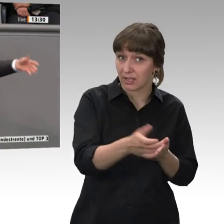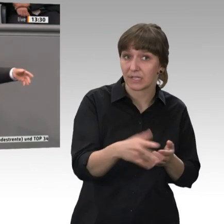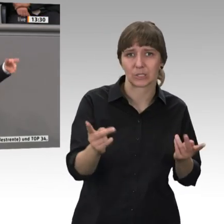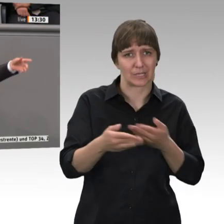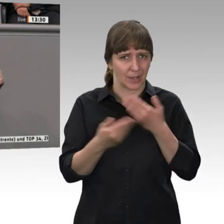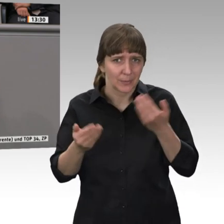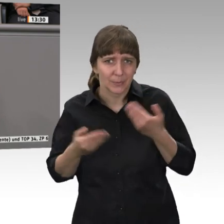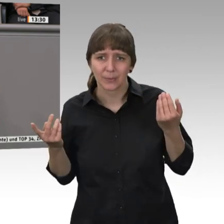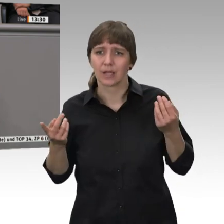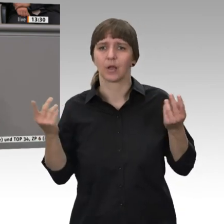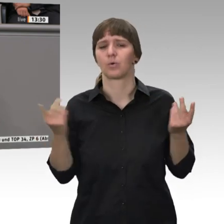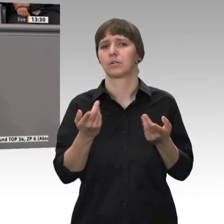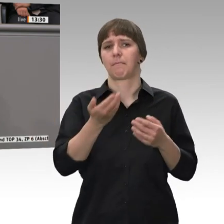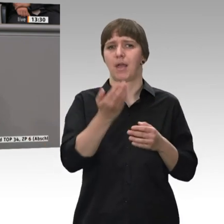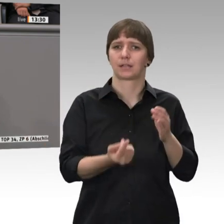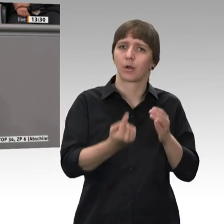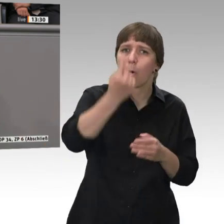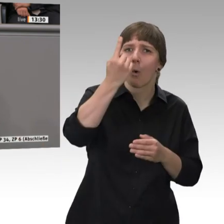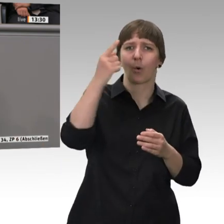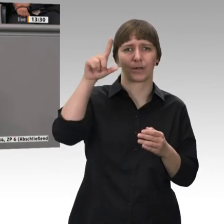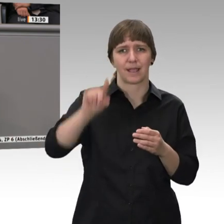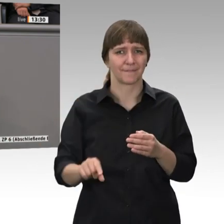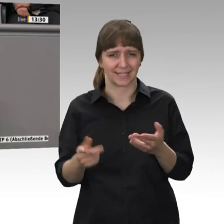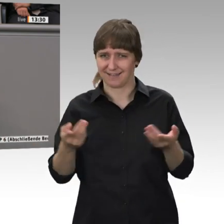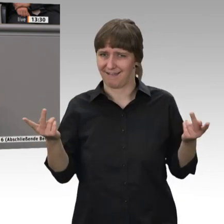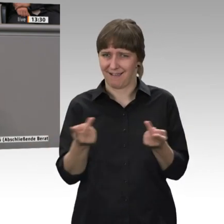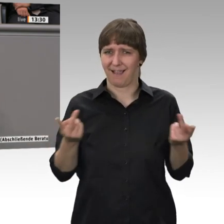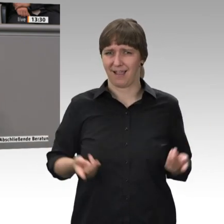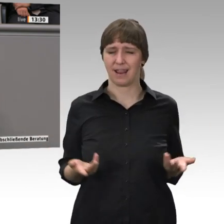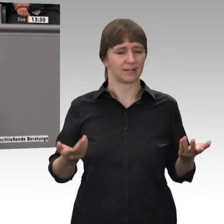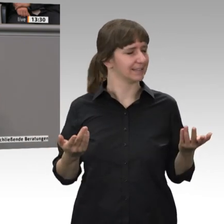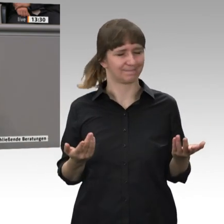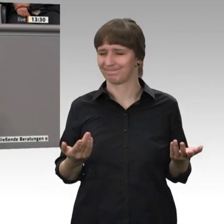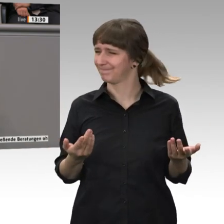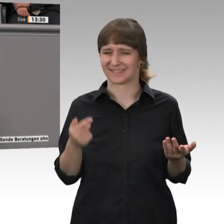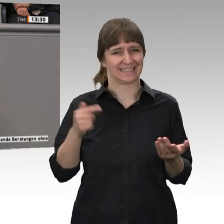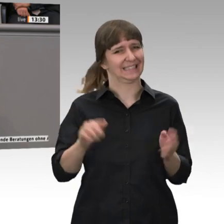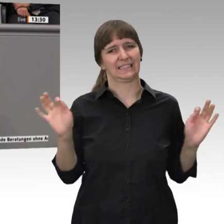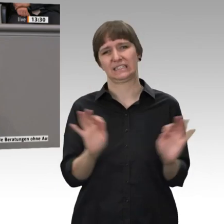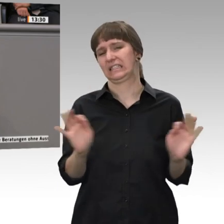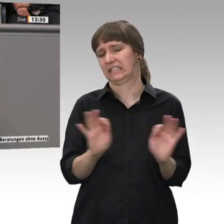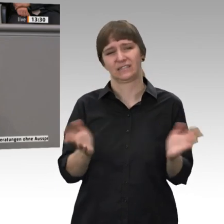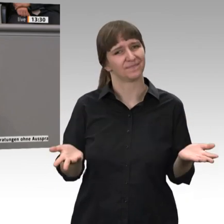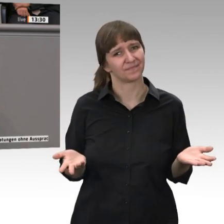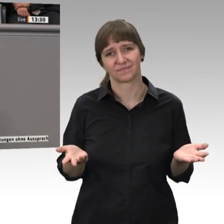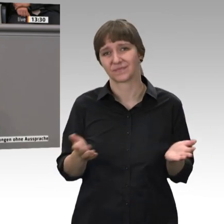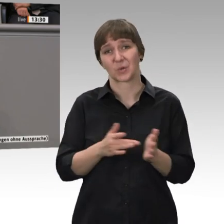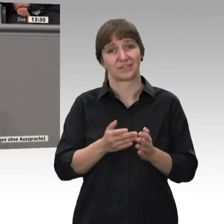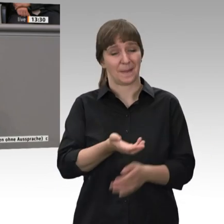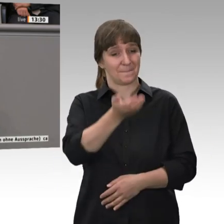ob ganz hohe Beiträge eingezahlt worden sind. Und das ist das Verwerfliche, weil das Beitragsequivalenzprinzip damit